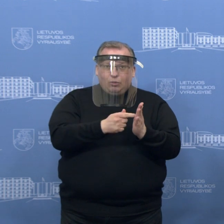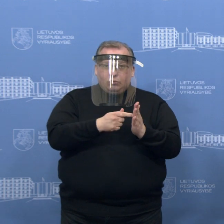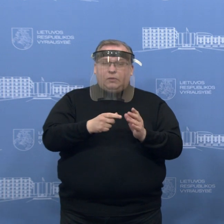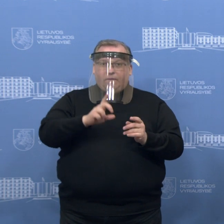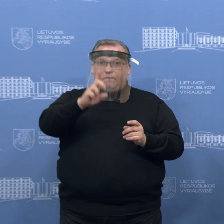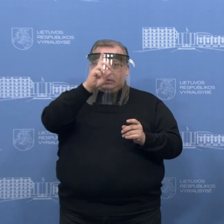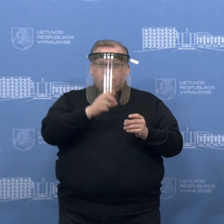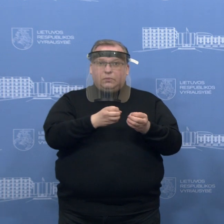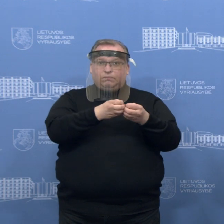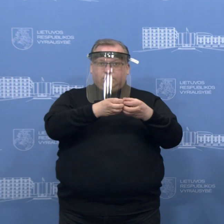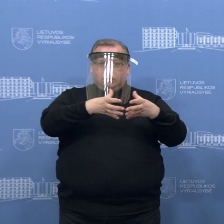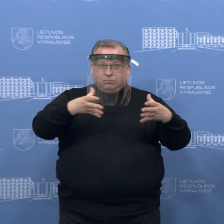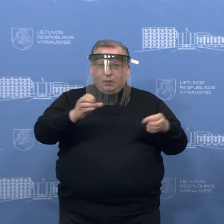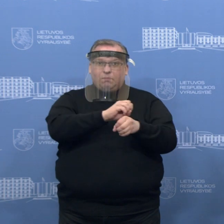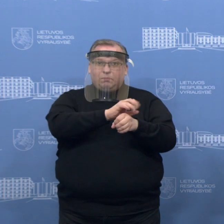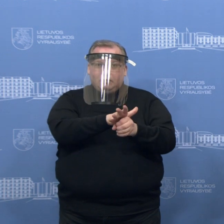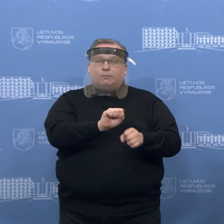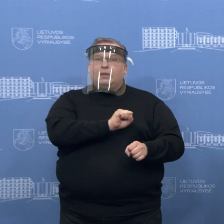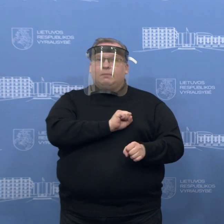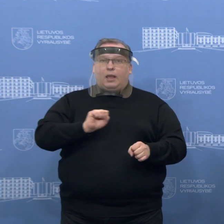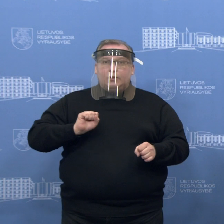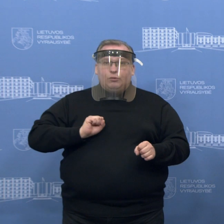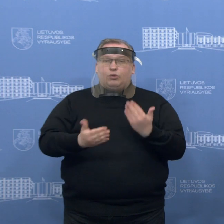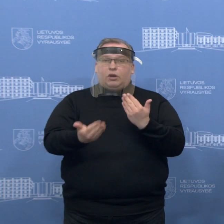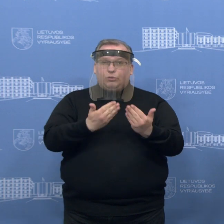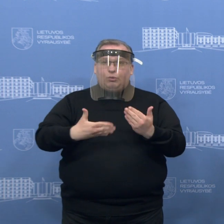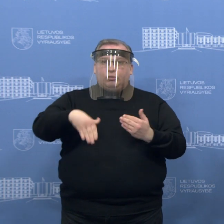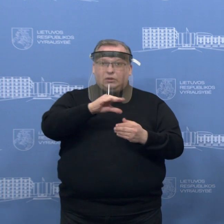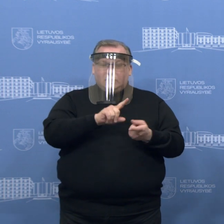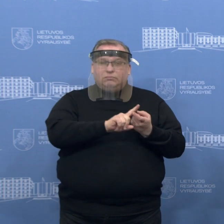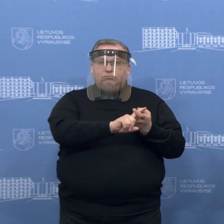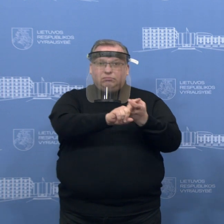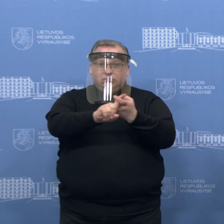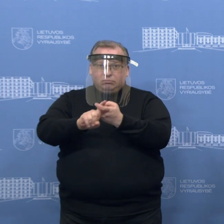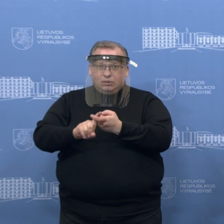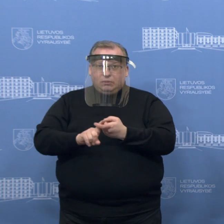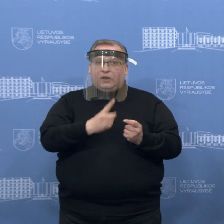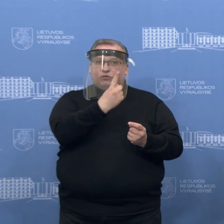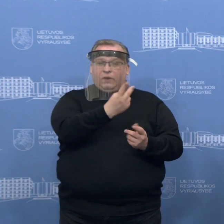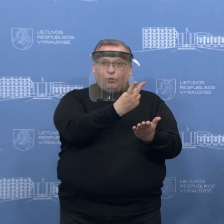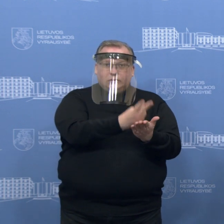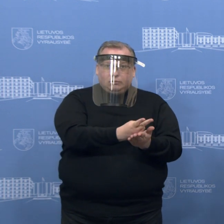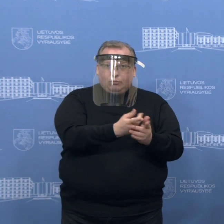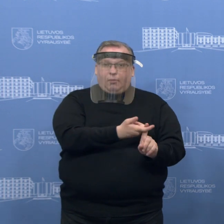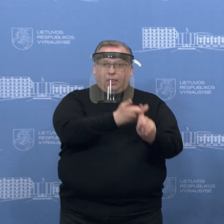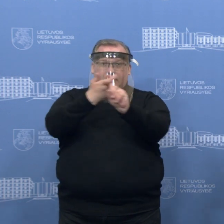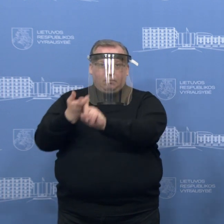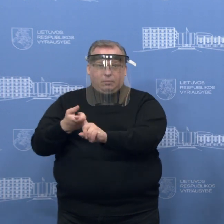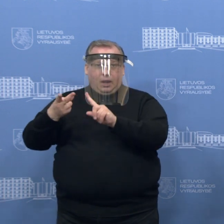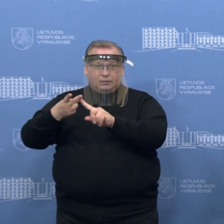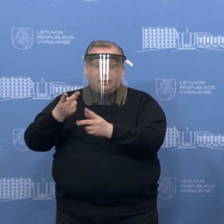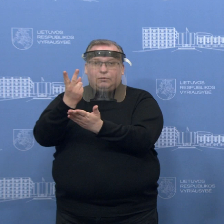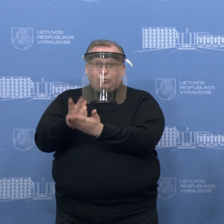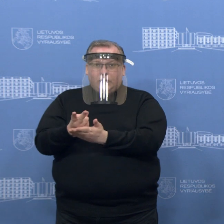daugėja koronavirusų sikrėtusių medikų ir panašuna, kad tas užkretas lygos plintai iš lygoninės į lygoninę. Kai kurie